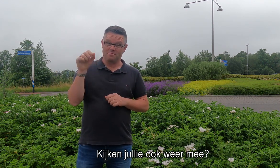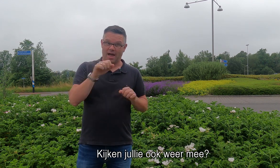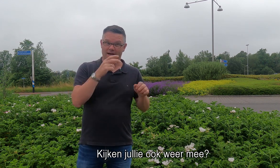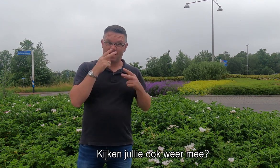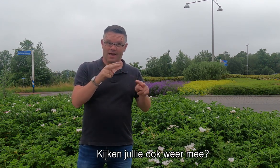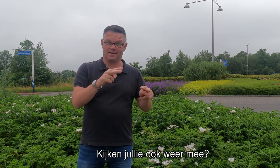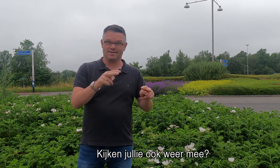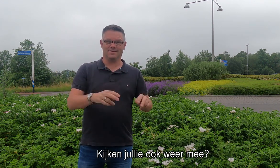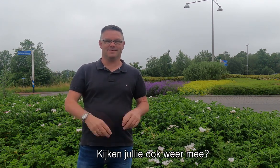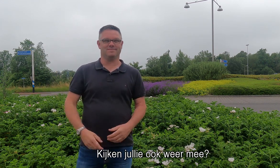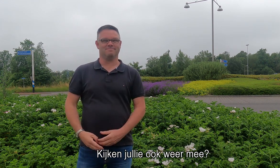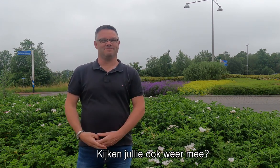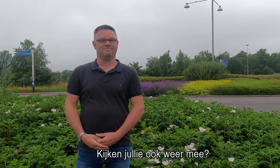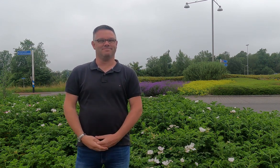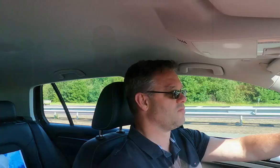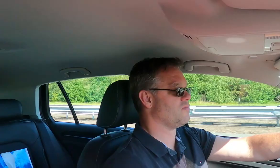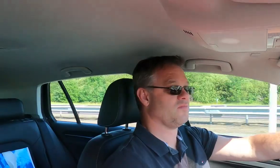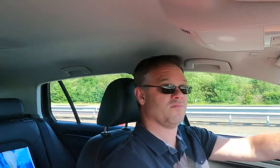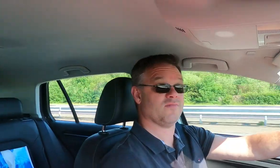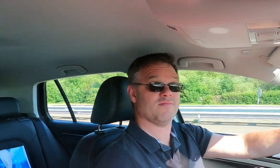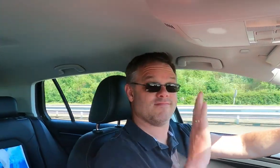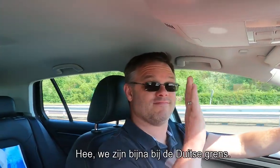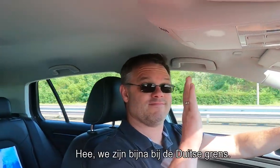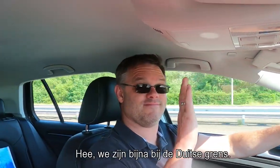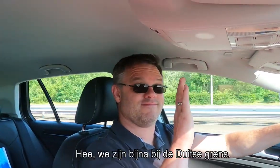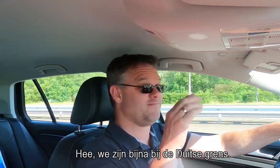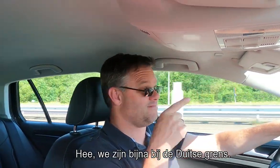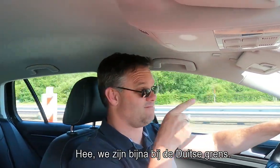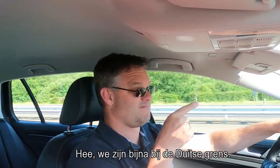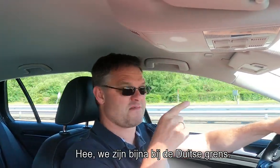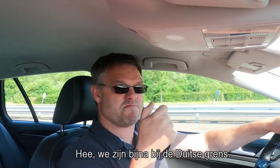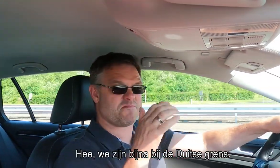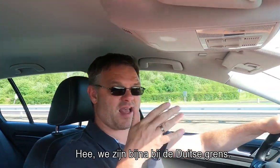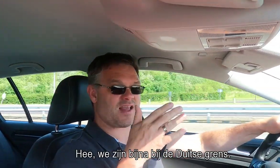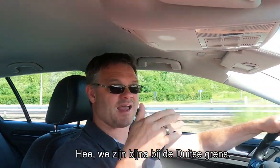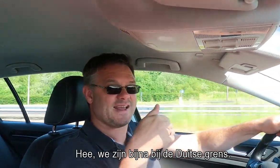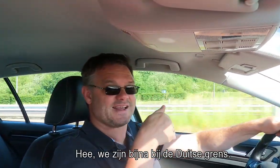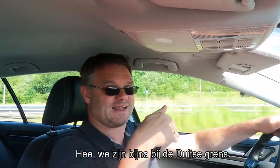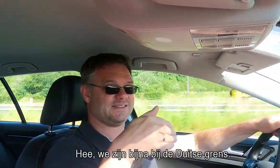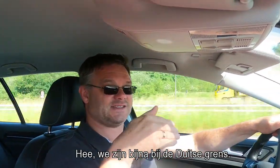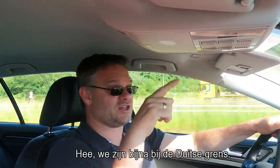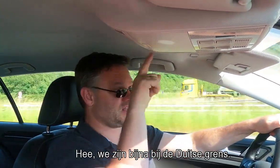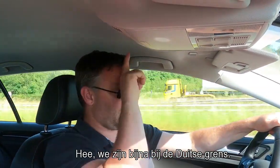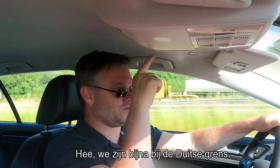Kijken jullie ook weer mee? Hé, we zijn bijna bij de Duitse grens.